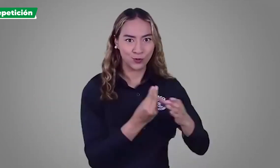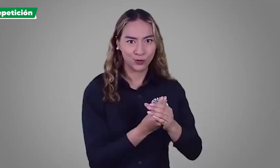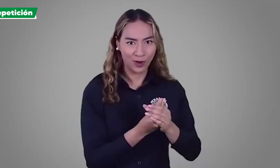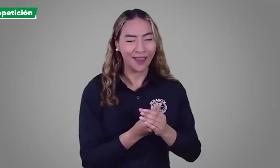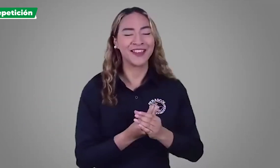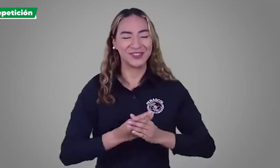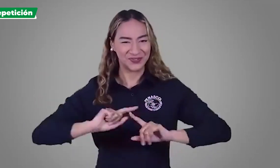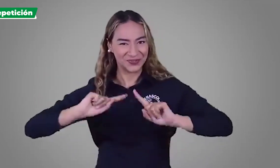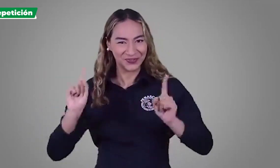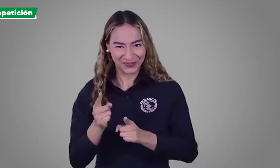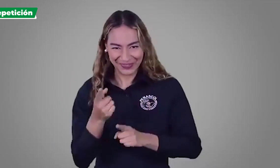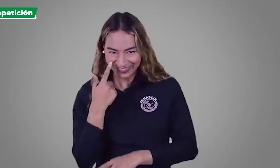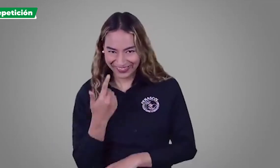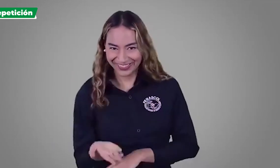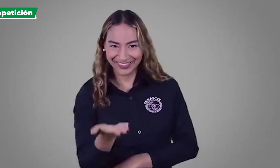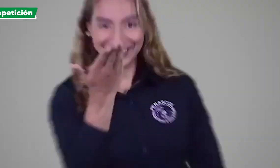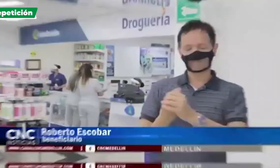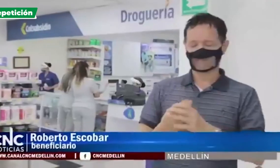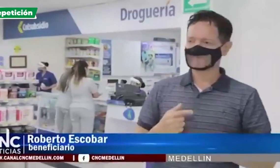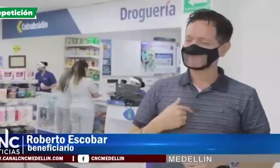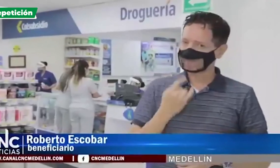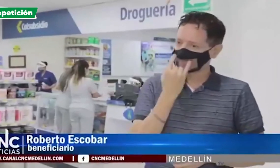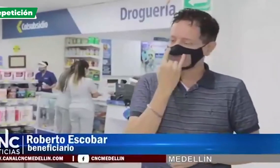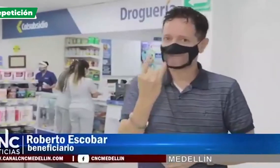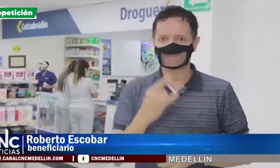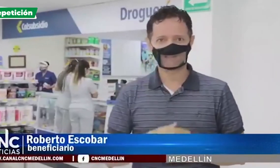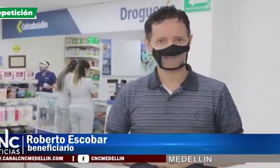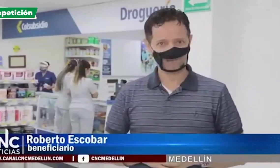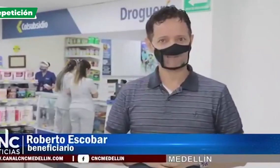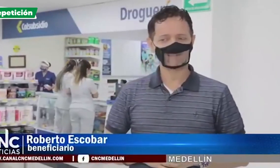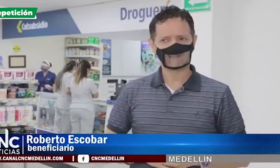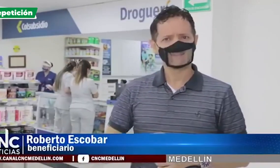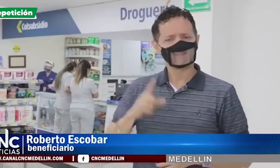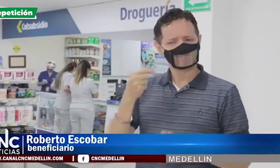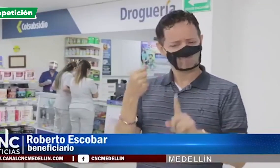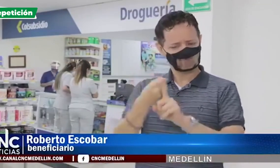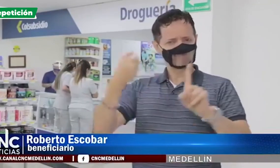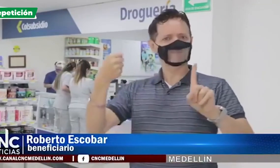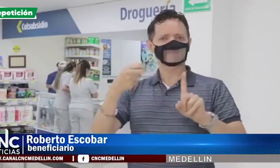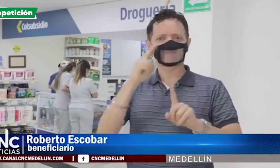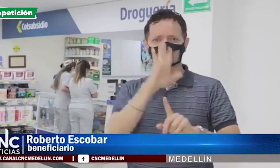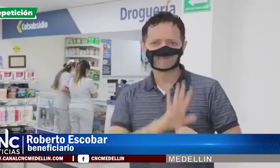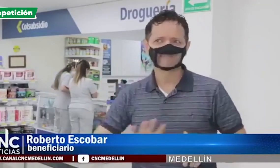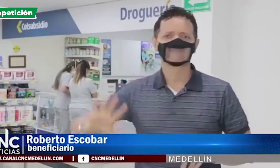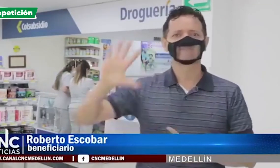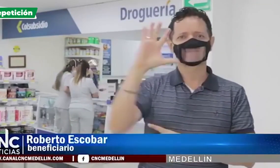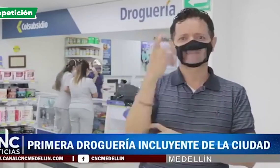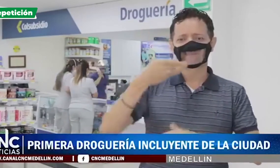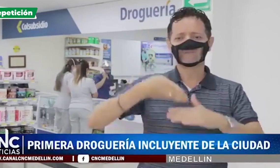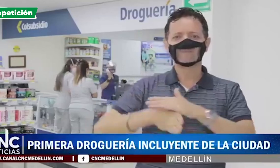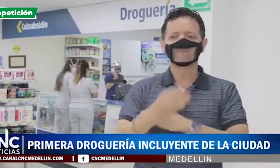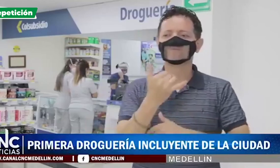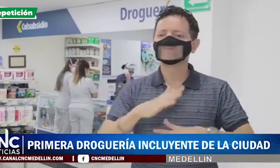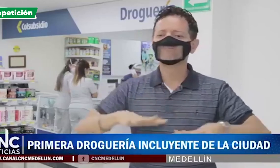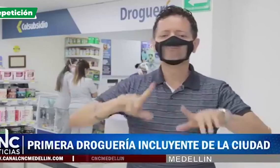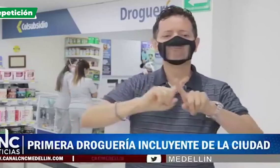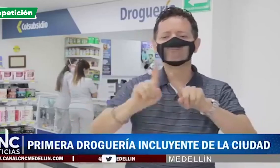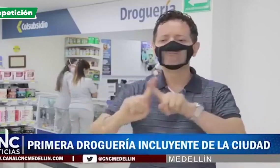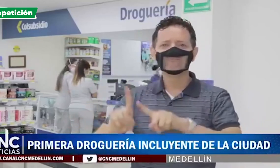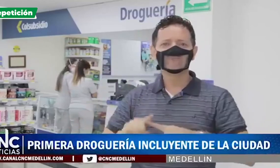hay un resumen. He asistido a la droguería ColSubsidio y he podido observar cómo llevan el proceso de inclusión y es muy